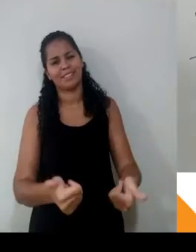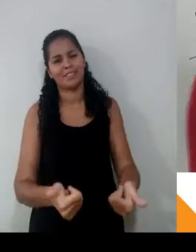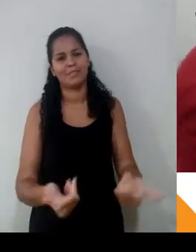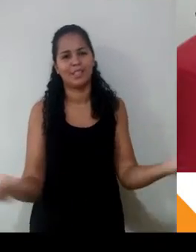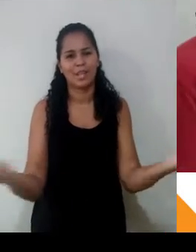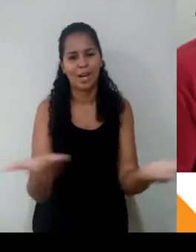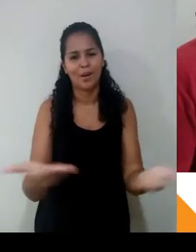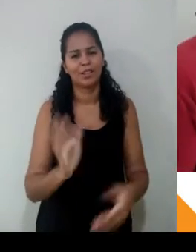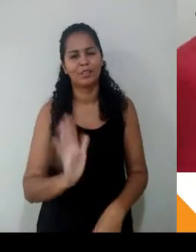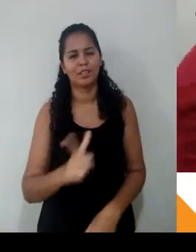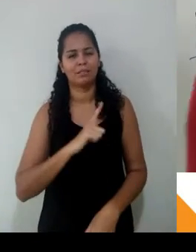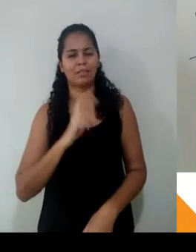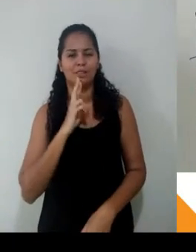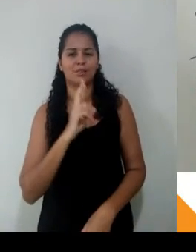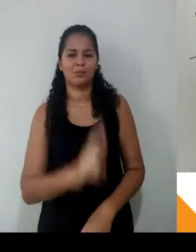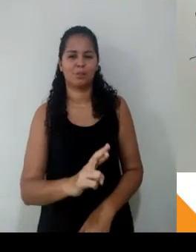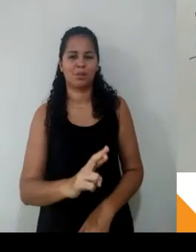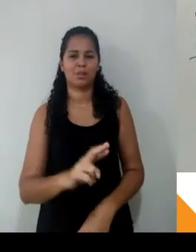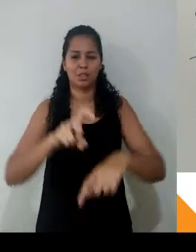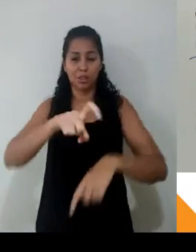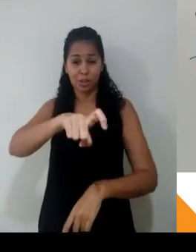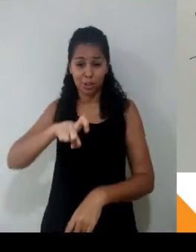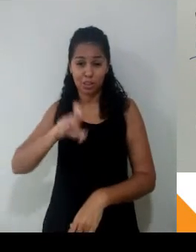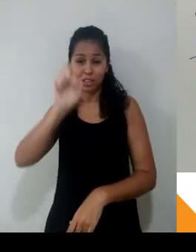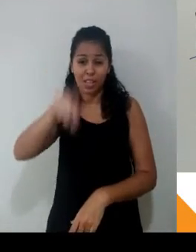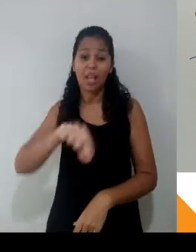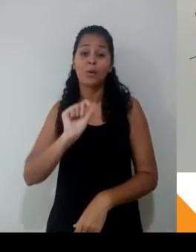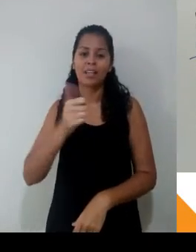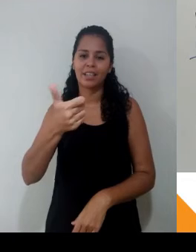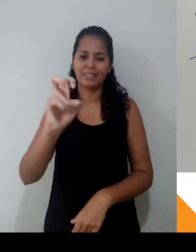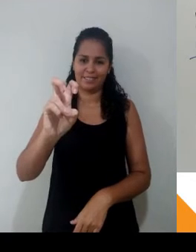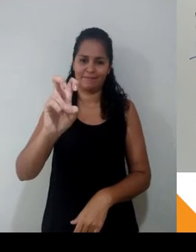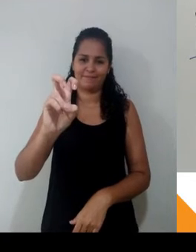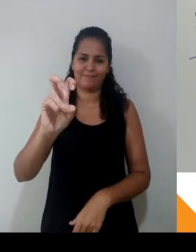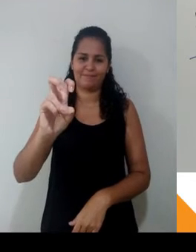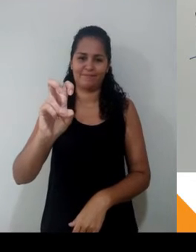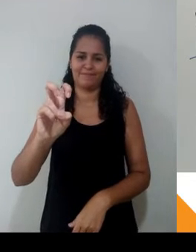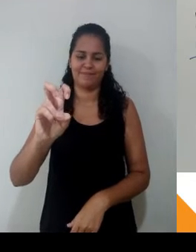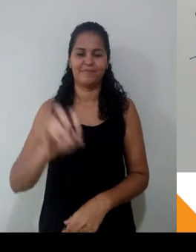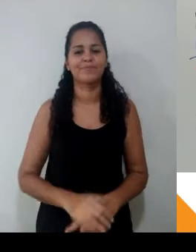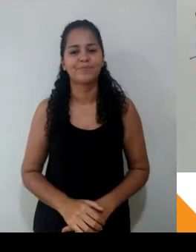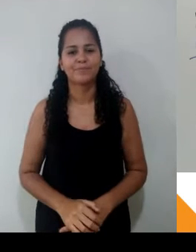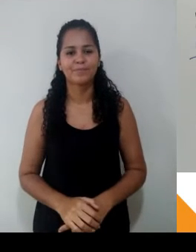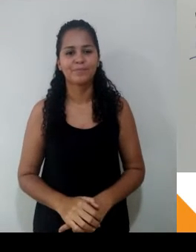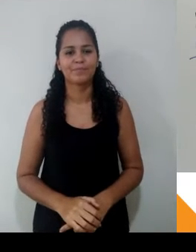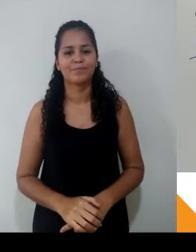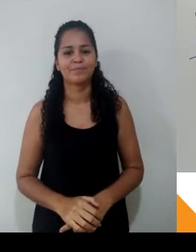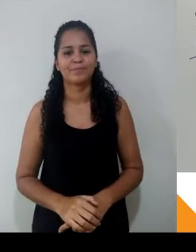Beleza? Tranquilo, queridos? Tá? Então, vou botar aqui embaixo para ficar um pouquinho melhor da gente visualizar. Eu vou ter que o tempo que ele